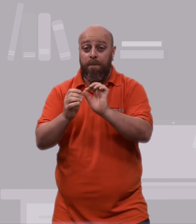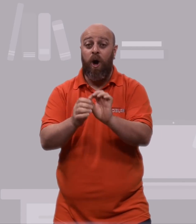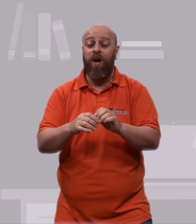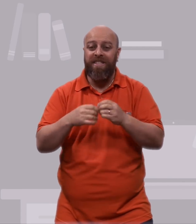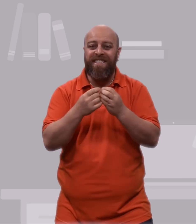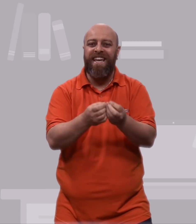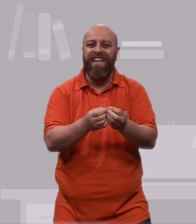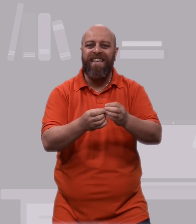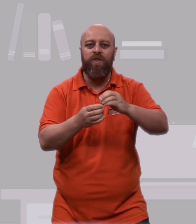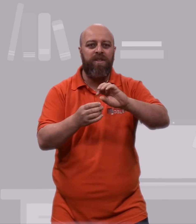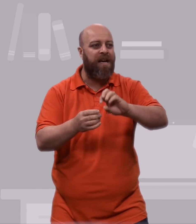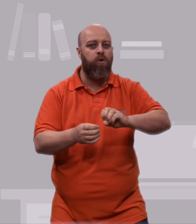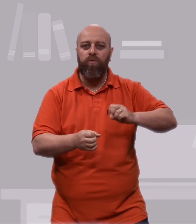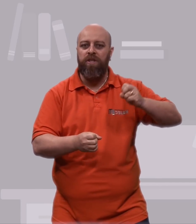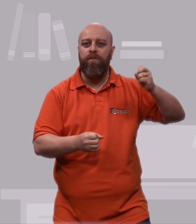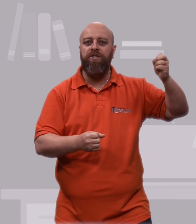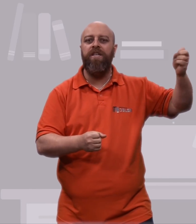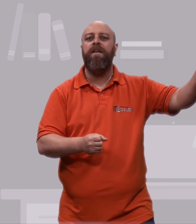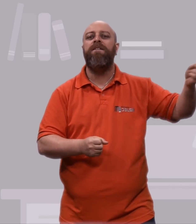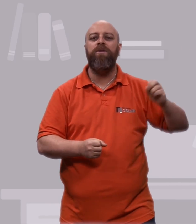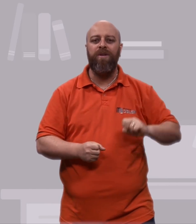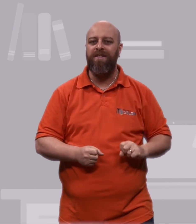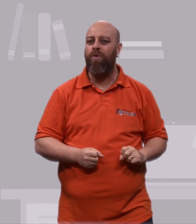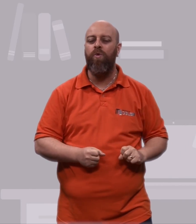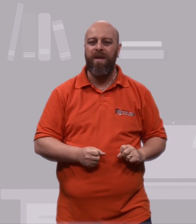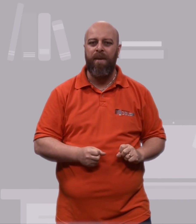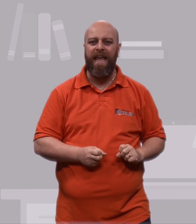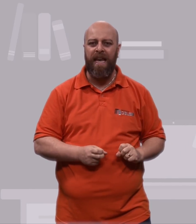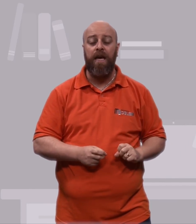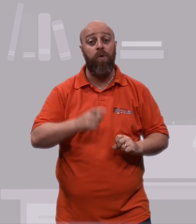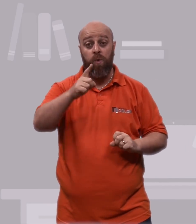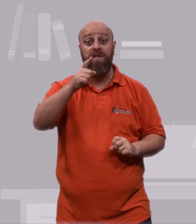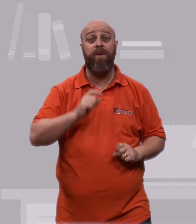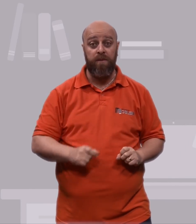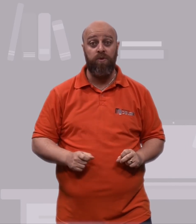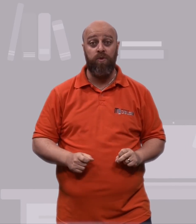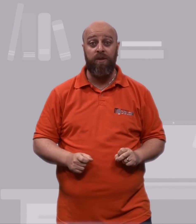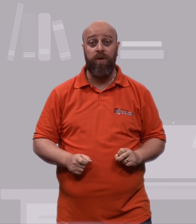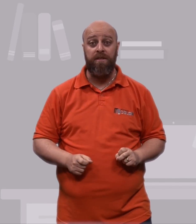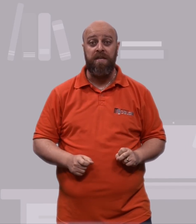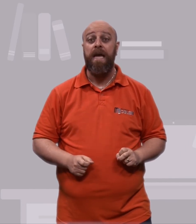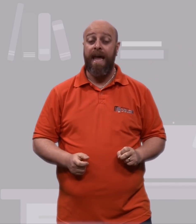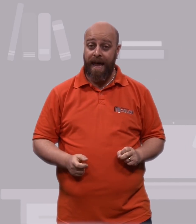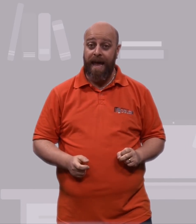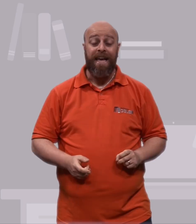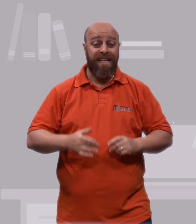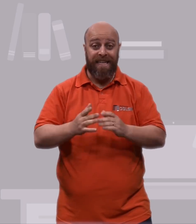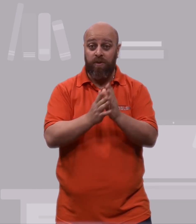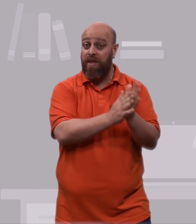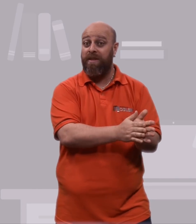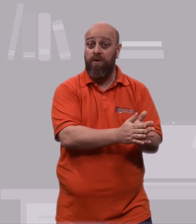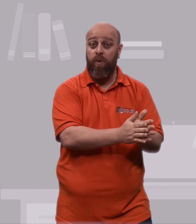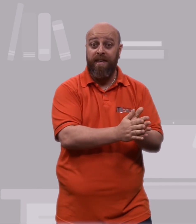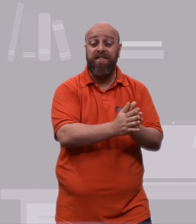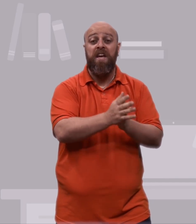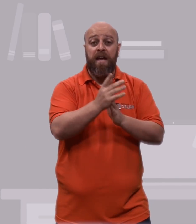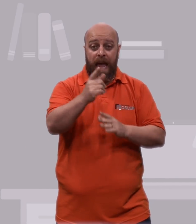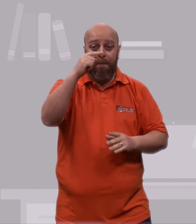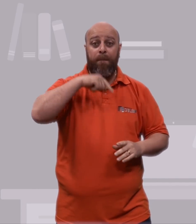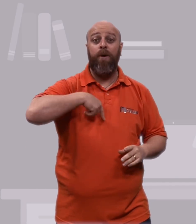pode ser que isso traga algum tipo de situação ruim para ela, com consequências muito duradouras. É, e essas consequências ruins, é papel